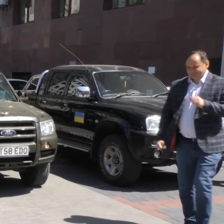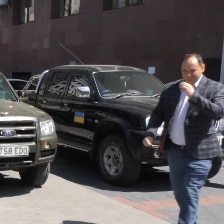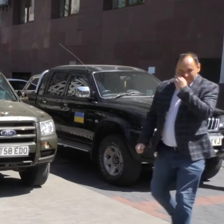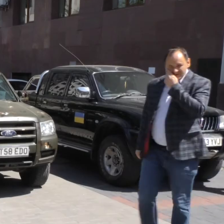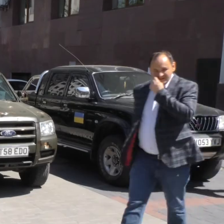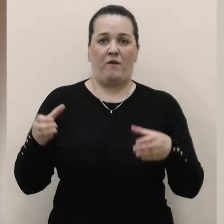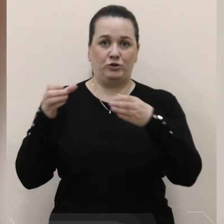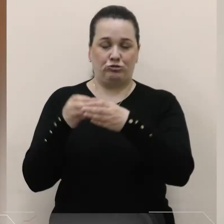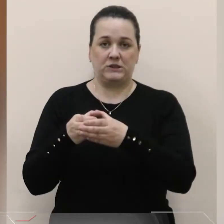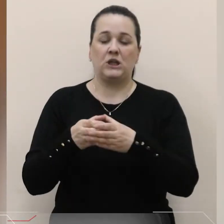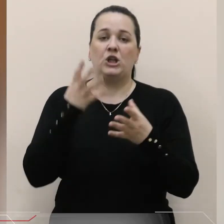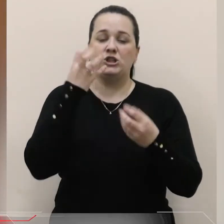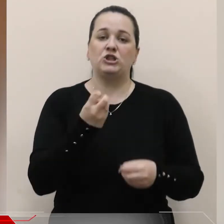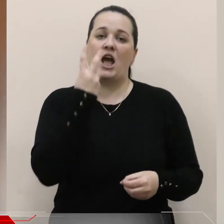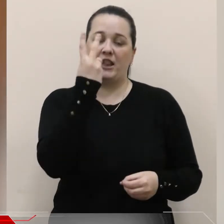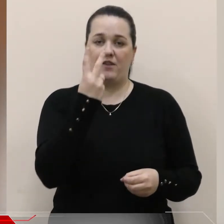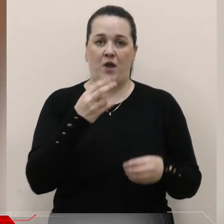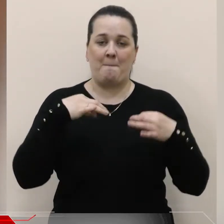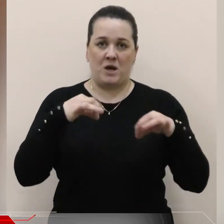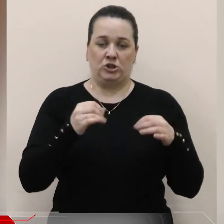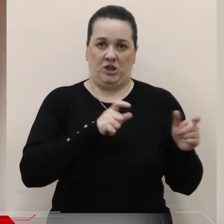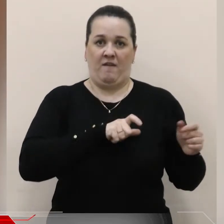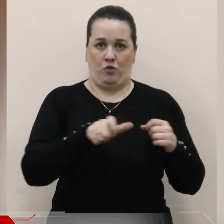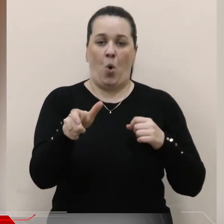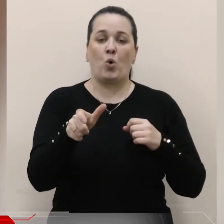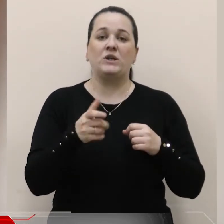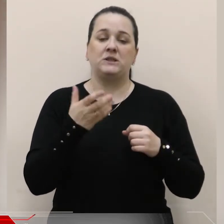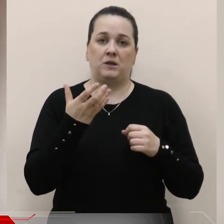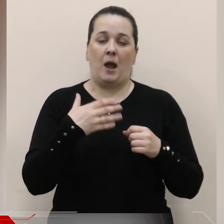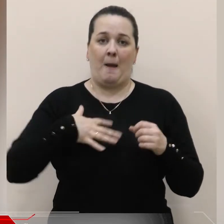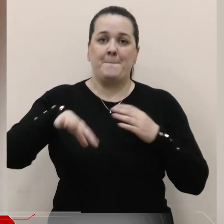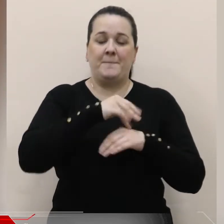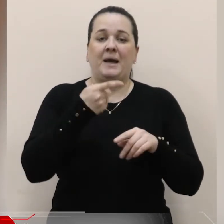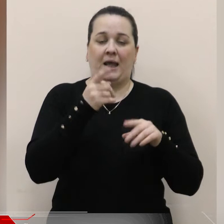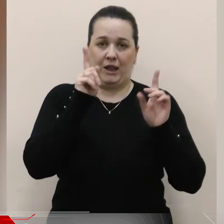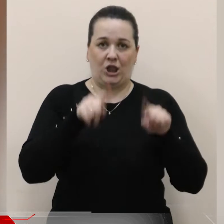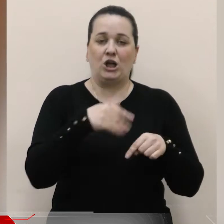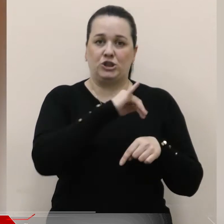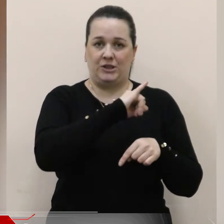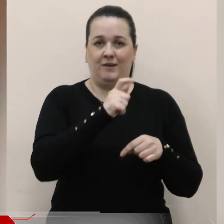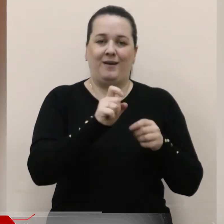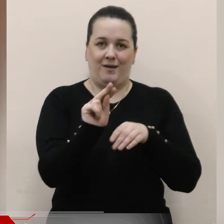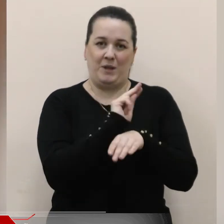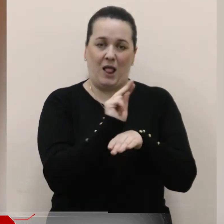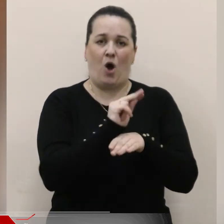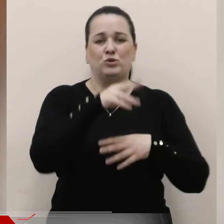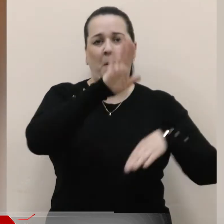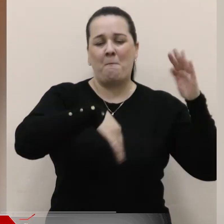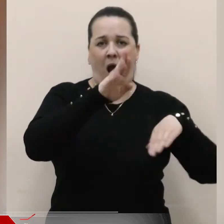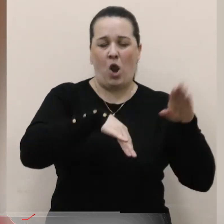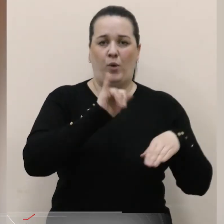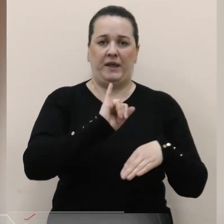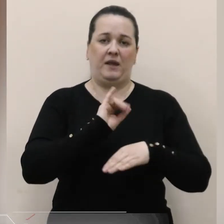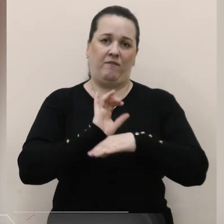досі багато. Ще дві машини в дорозі, ми теж їх підлагоджуємо, малюємо і